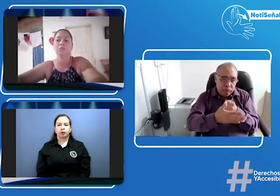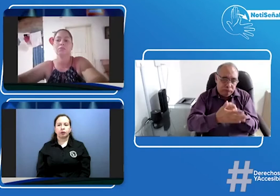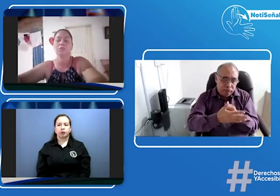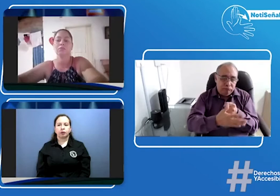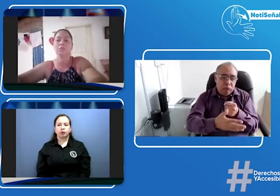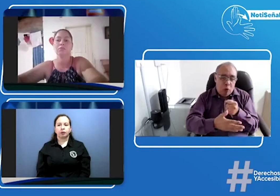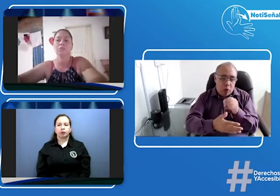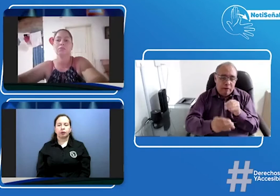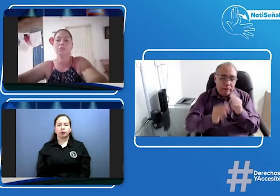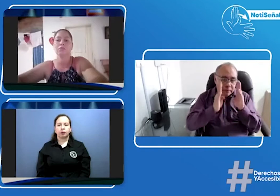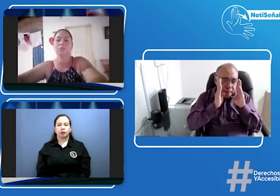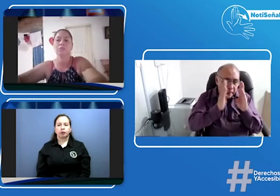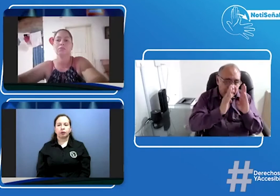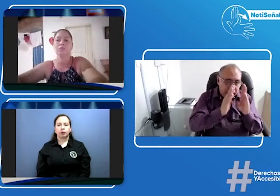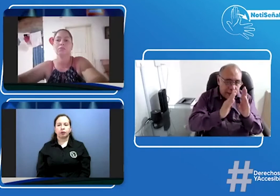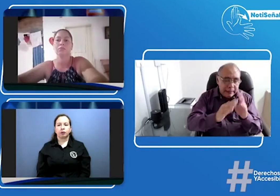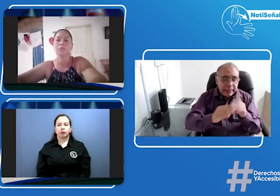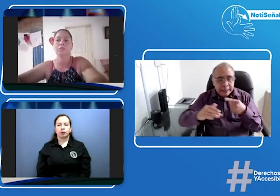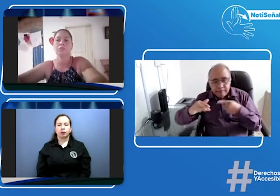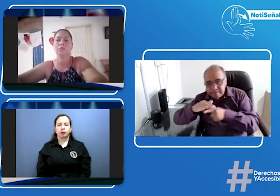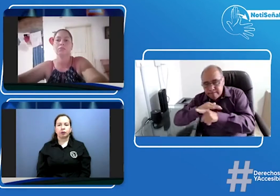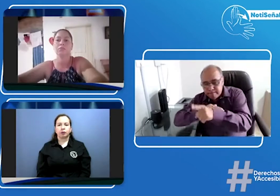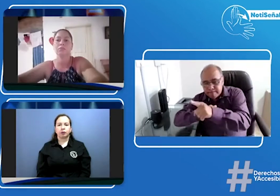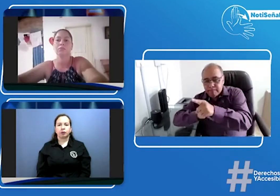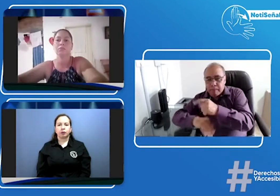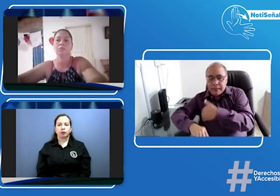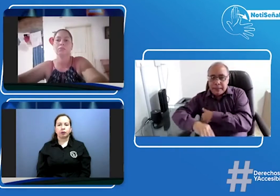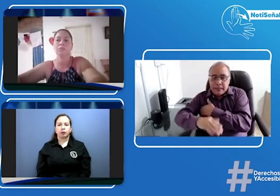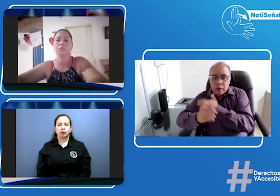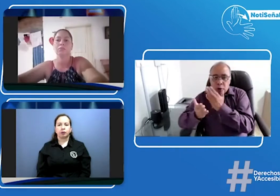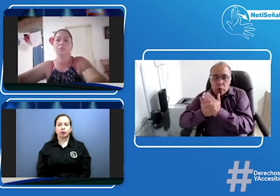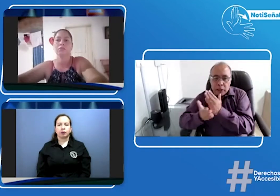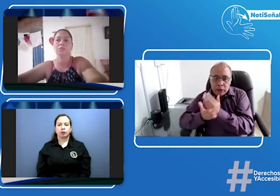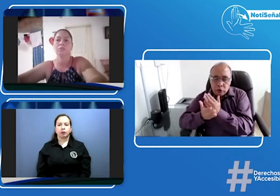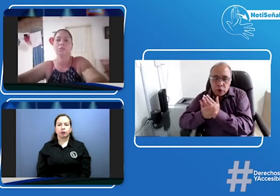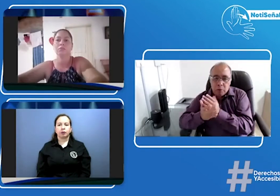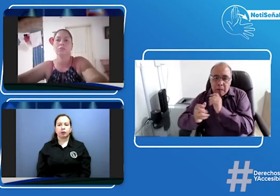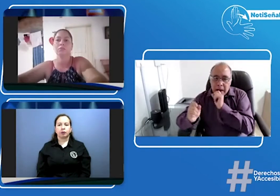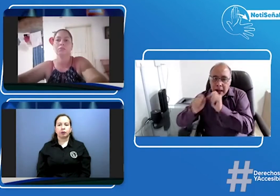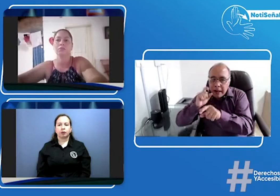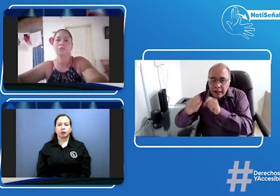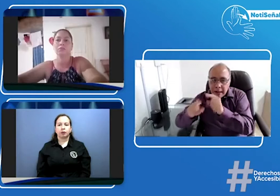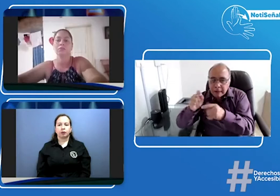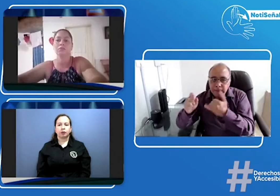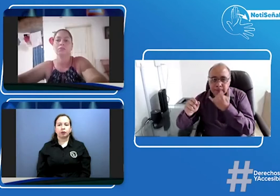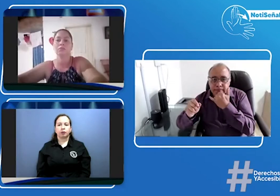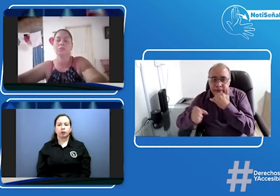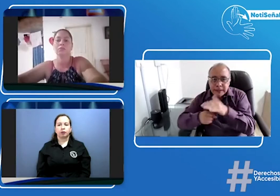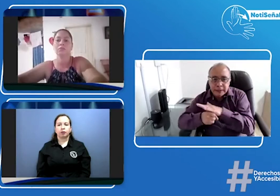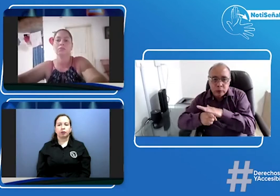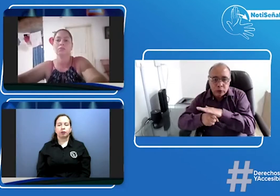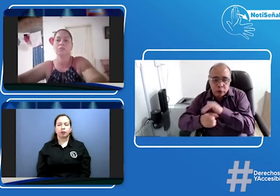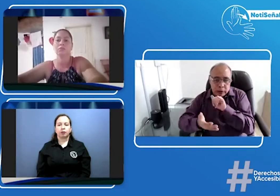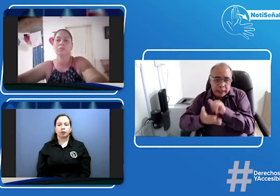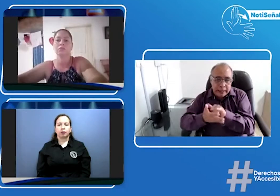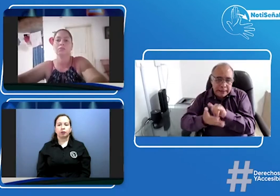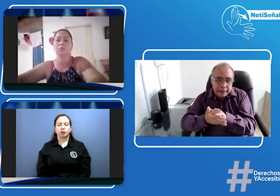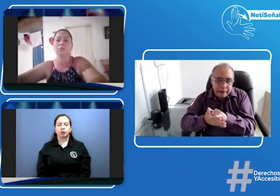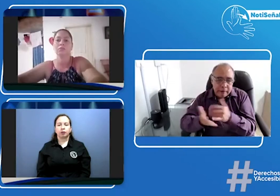entrevista para nosotros es muy importante y pues le repito que vamos a continuar allí pendientes de este proceso y vamos a preguntar